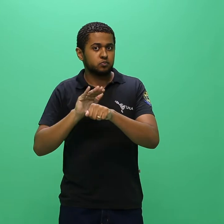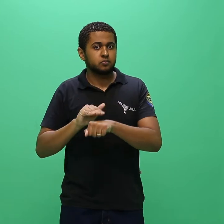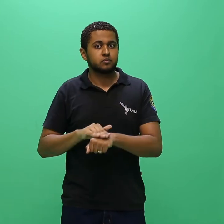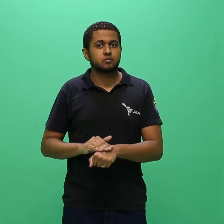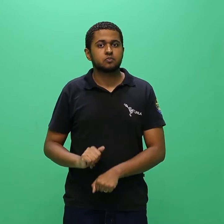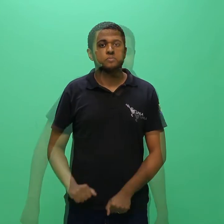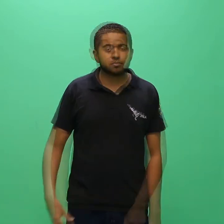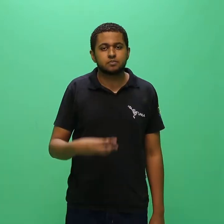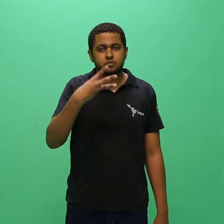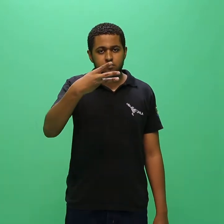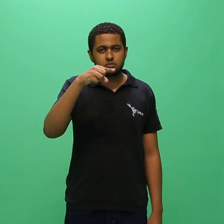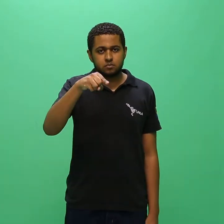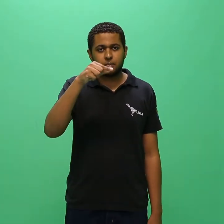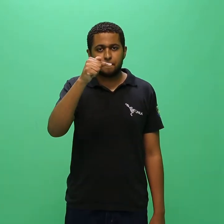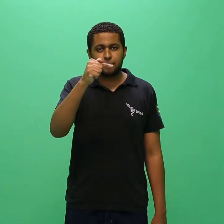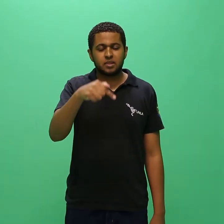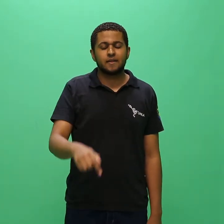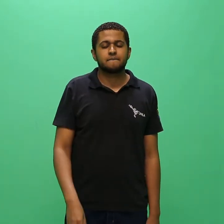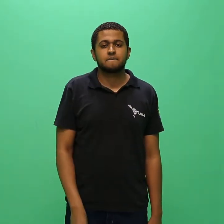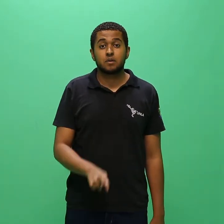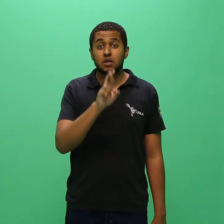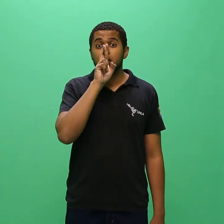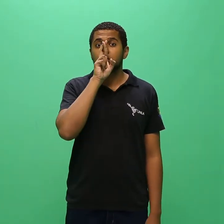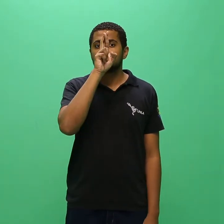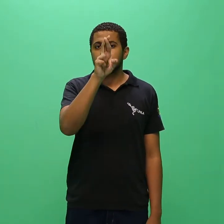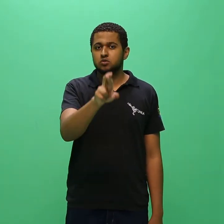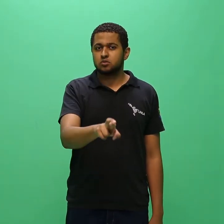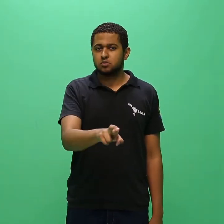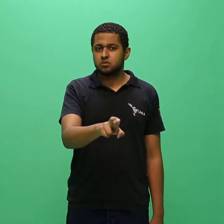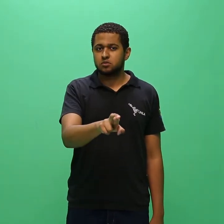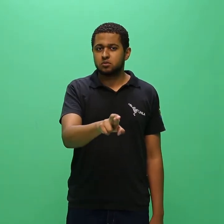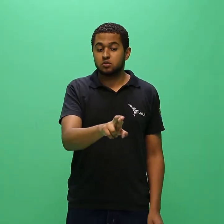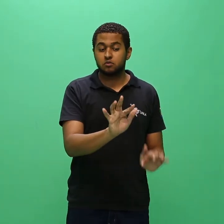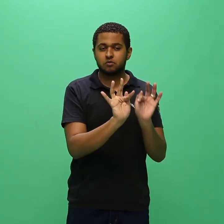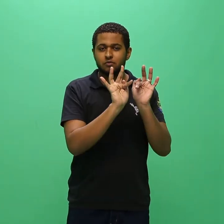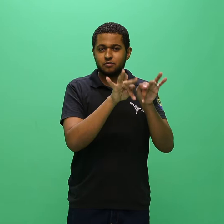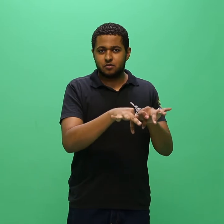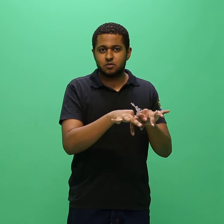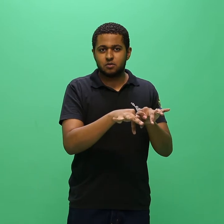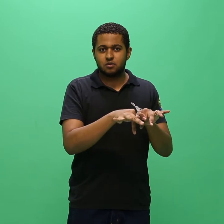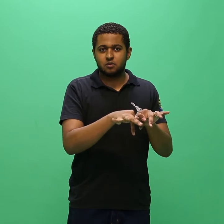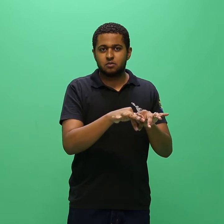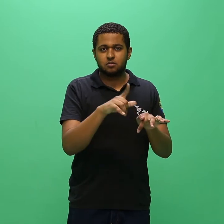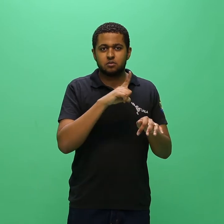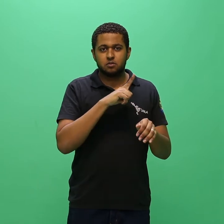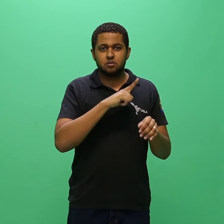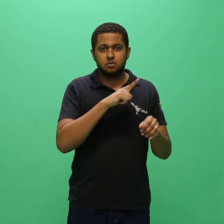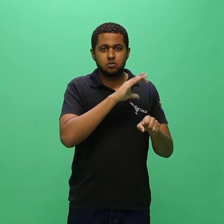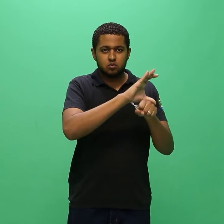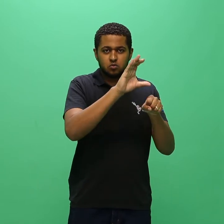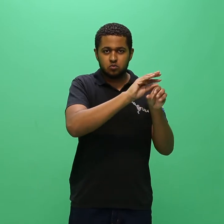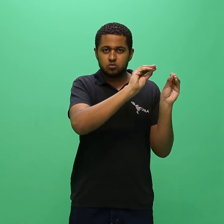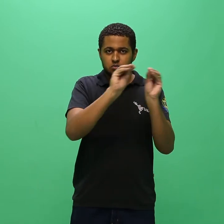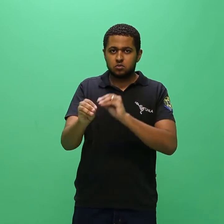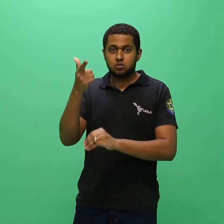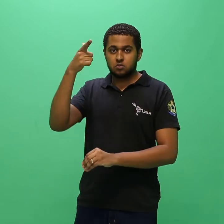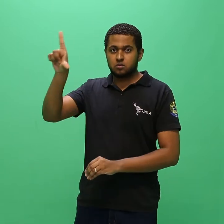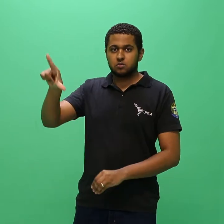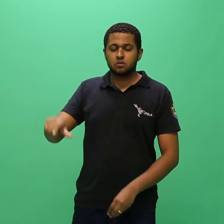3.7. Do resultado preliminar e final para a reopção de